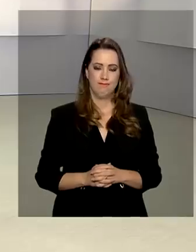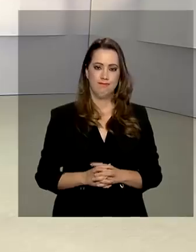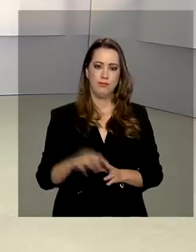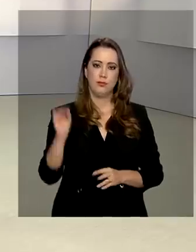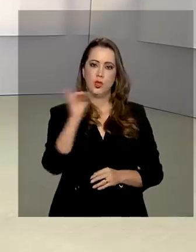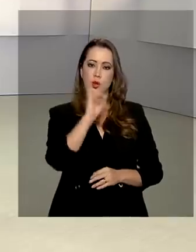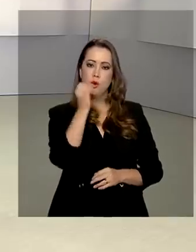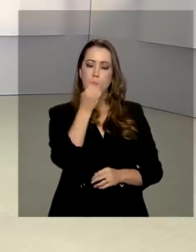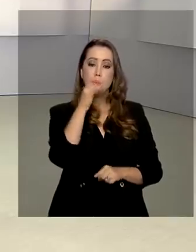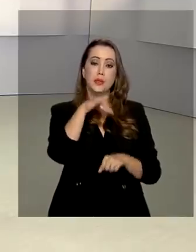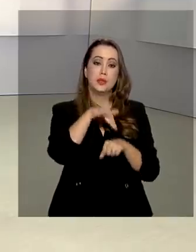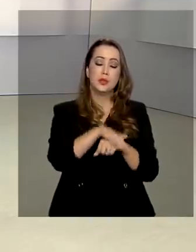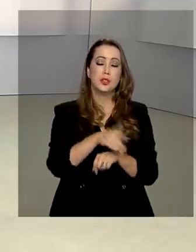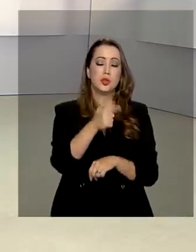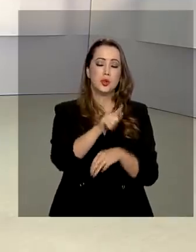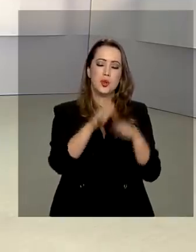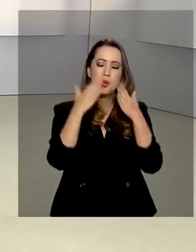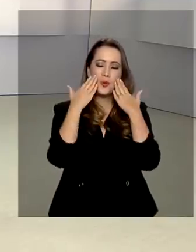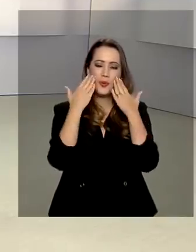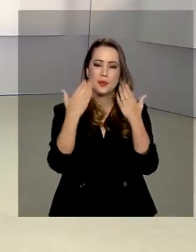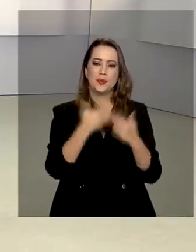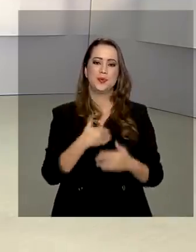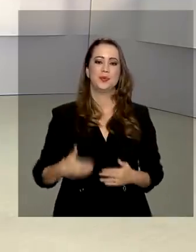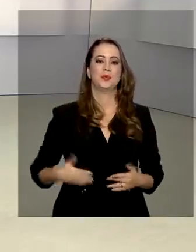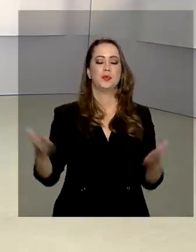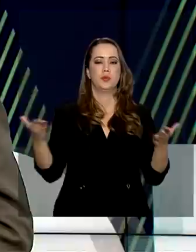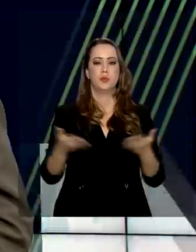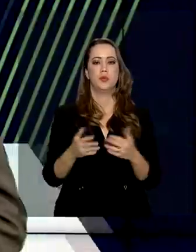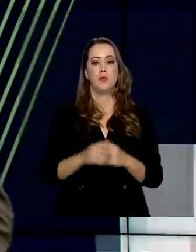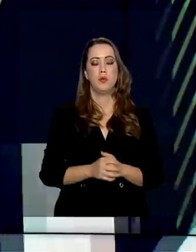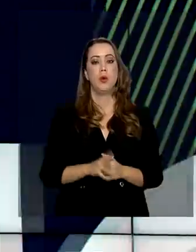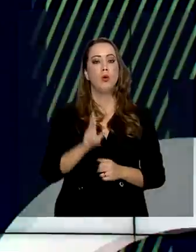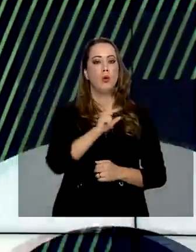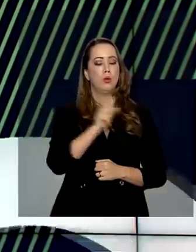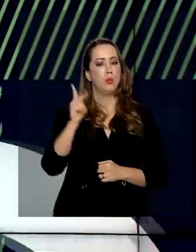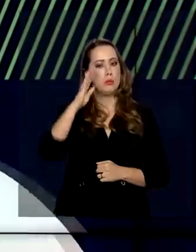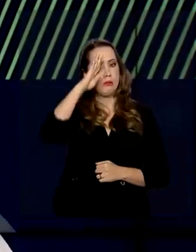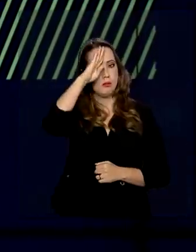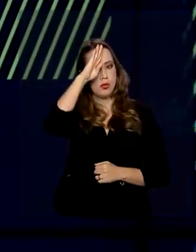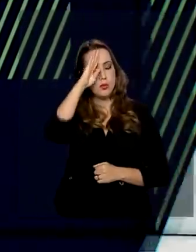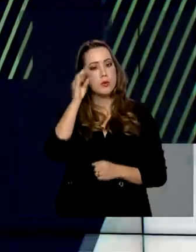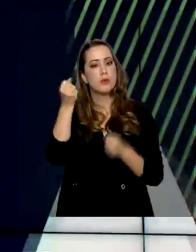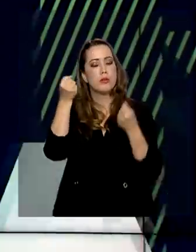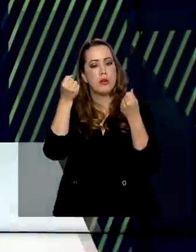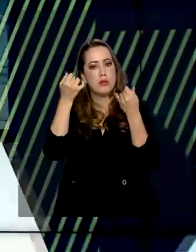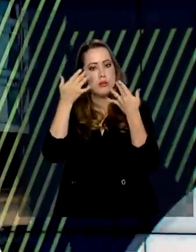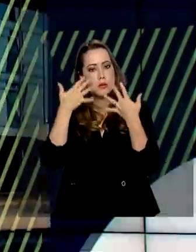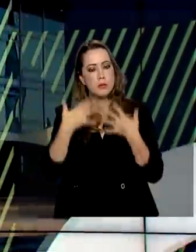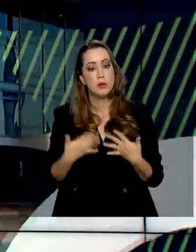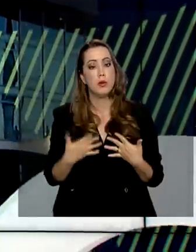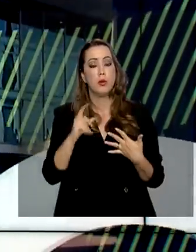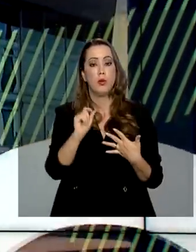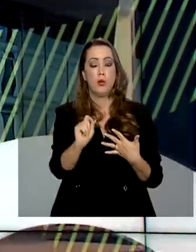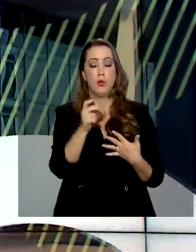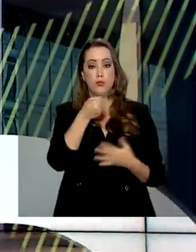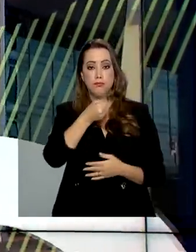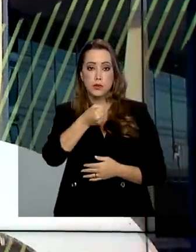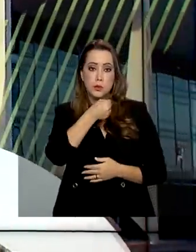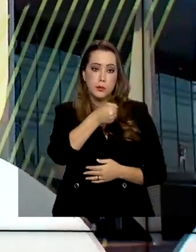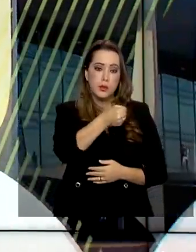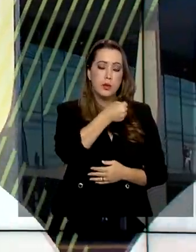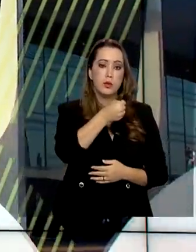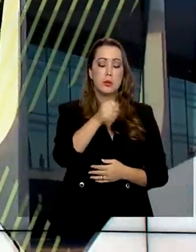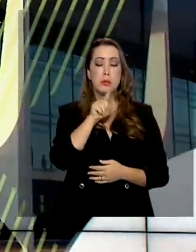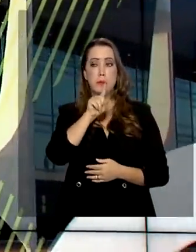Olá, boa noite. Já estamos de volta com o governo agora. O presidente Jair Bolsonaro fez agora há pouco um pronunciamento no